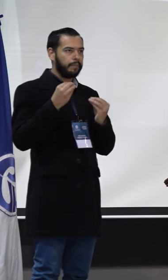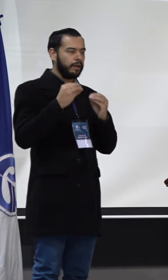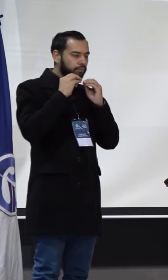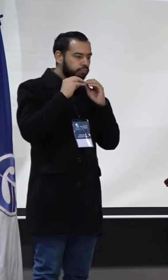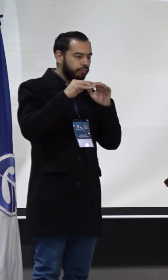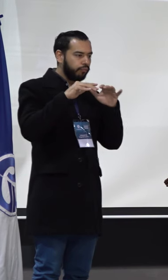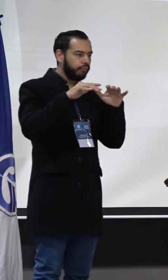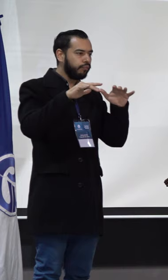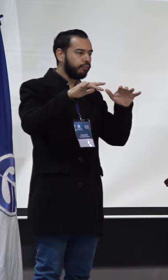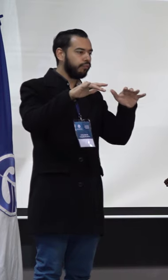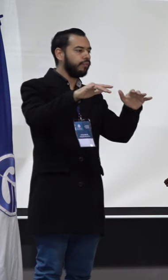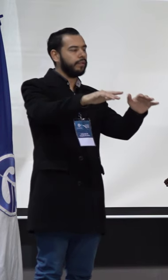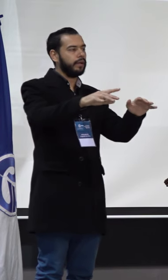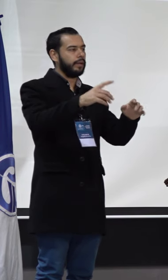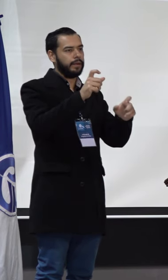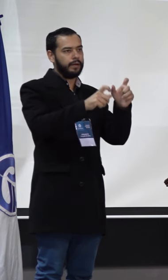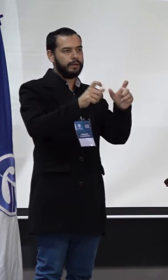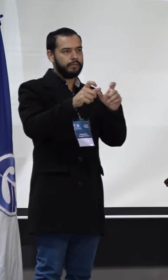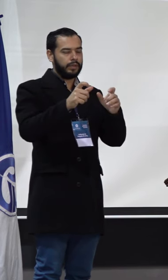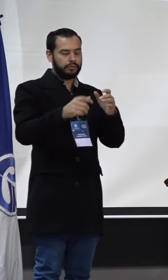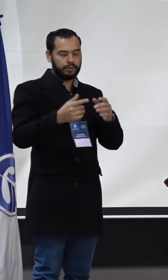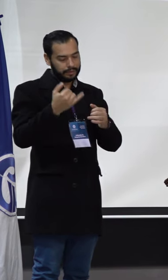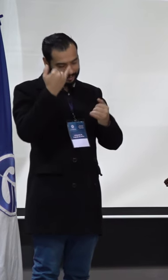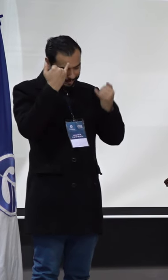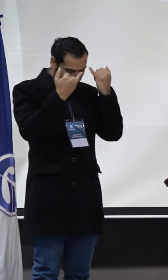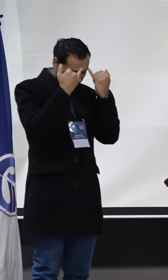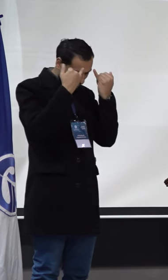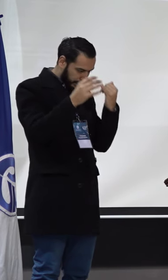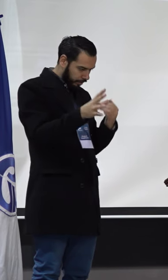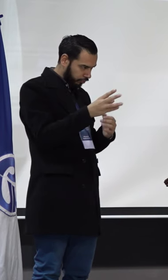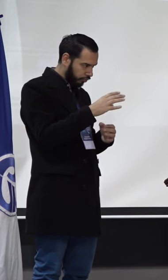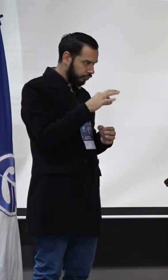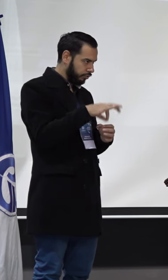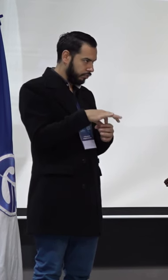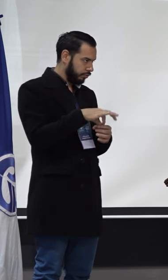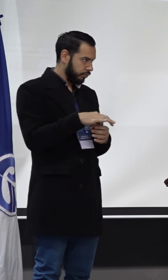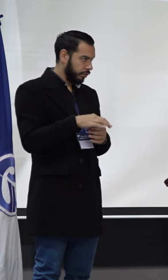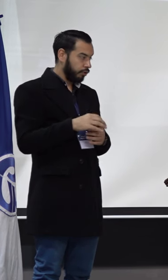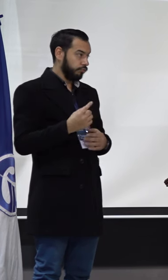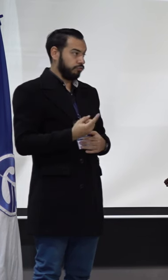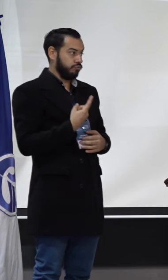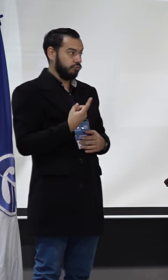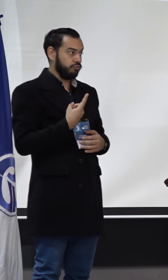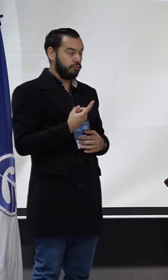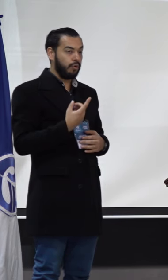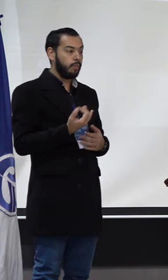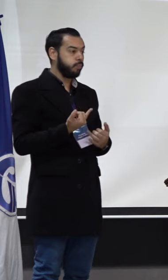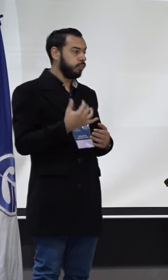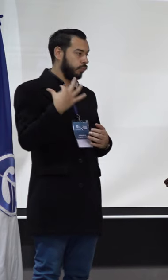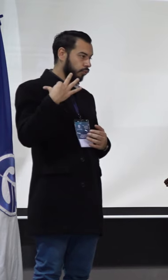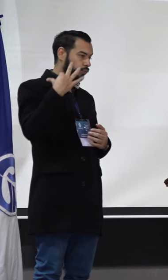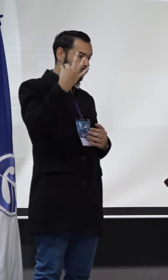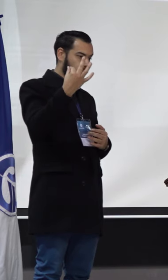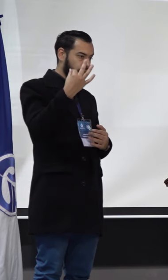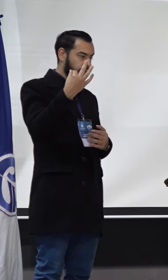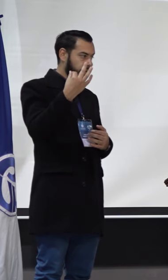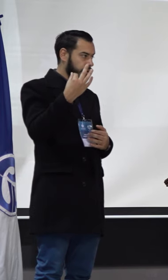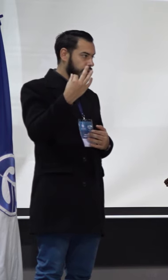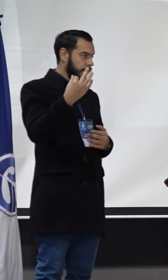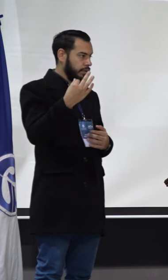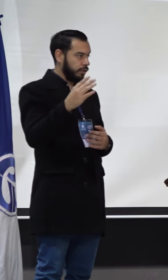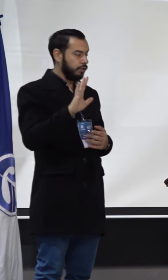supiera de primera mano las ideas de todos, para que no solamente los que queden hagan